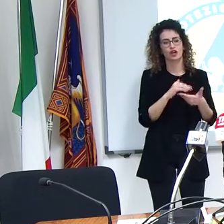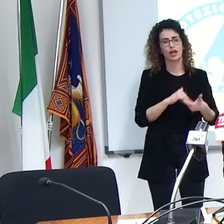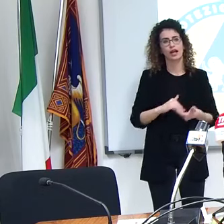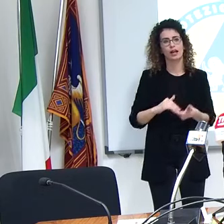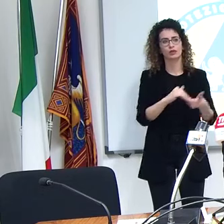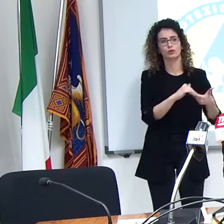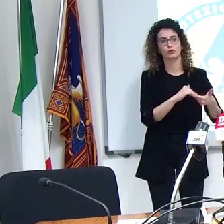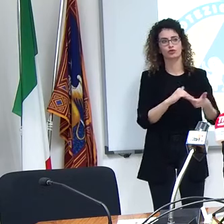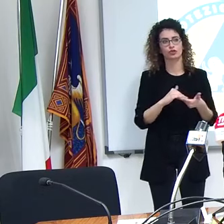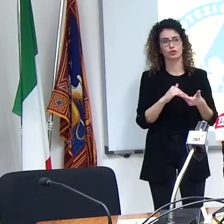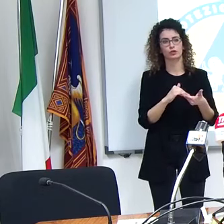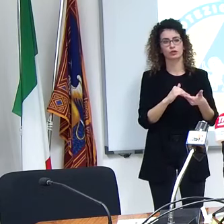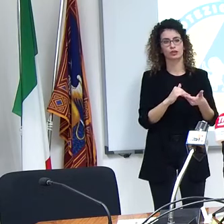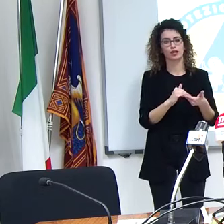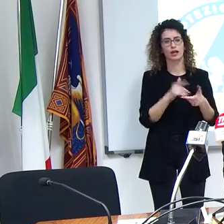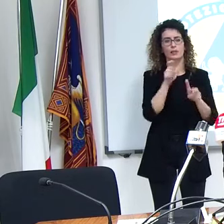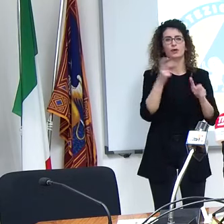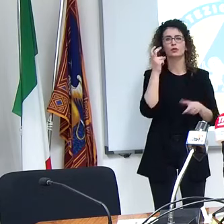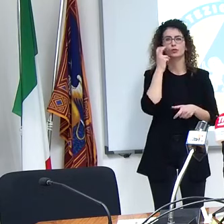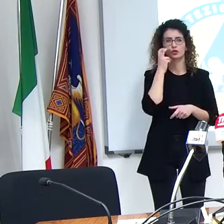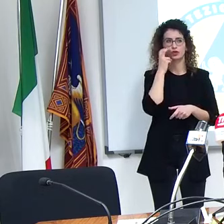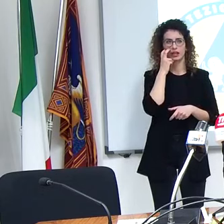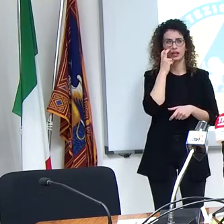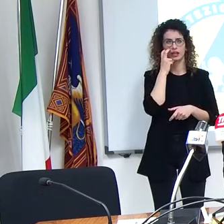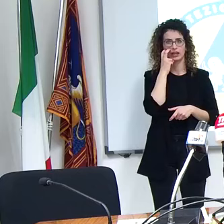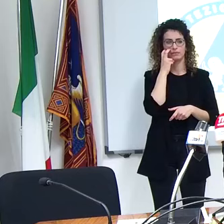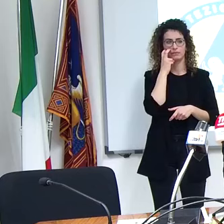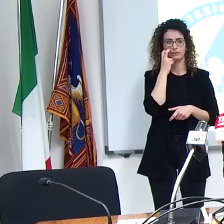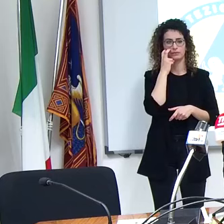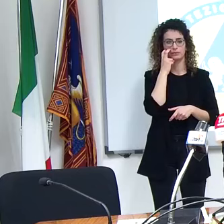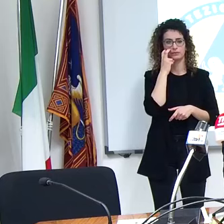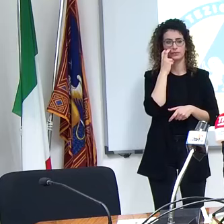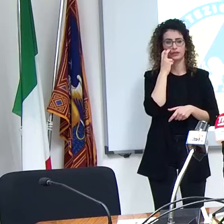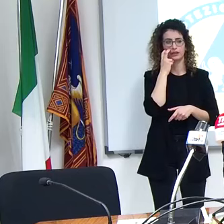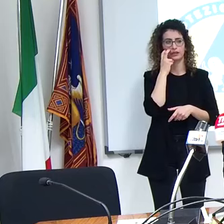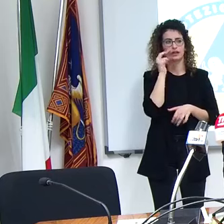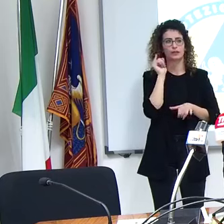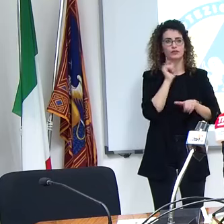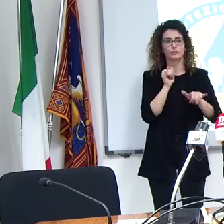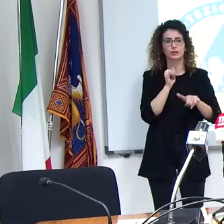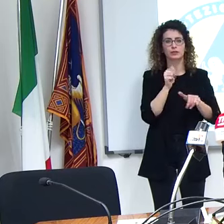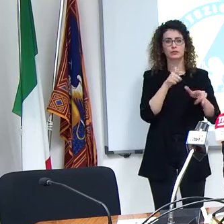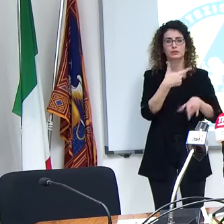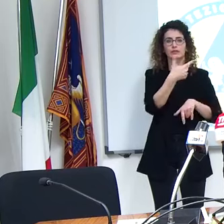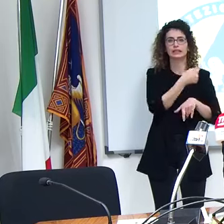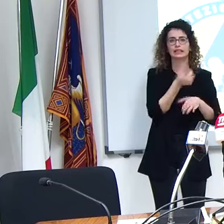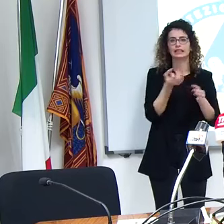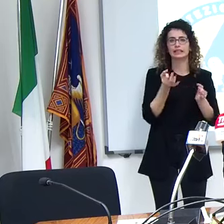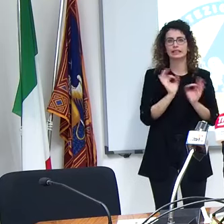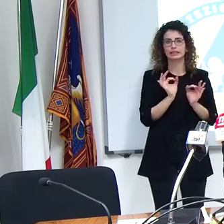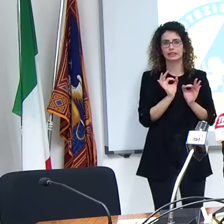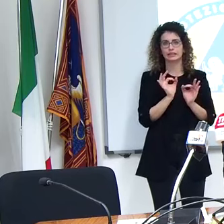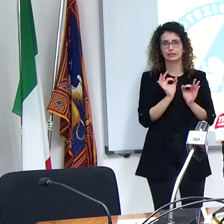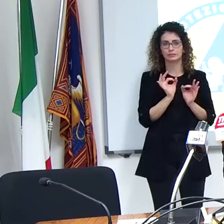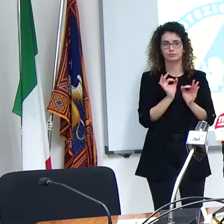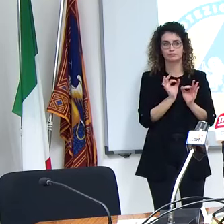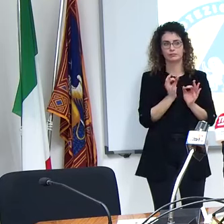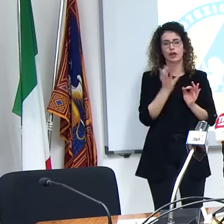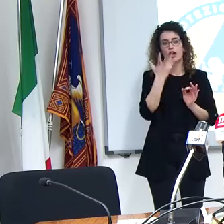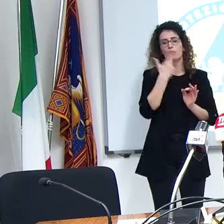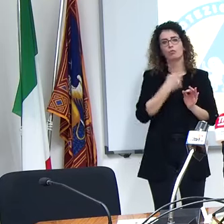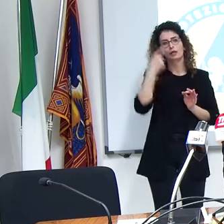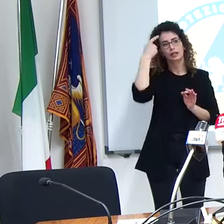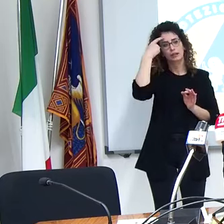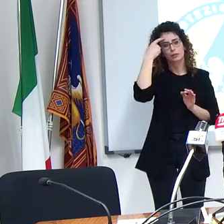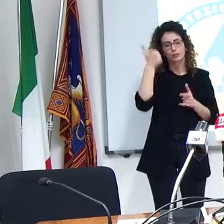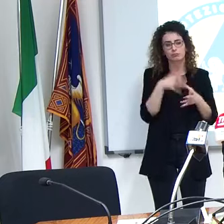dei non vedenti che non hanno ancora ricevuto notizie sul fronte vaccinale e vorrebbero insomma essere tenute in